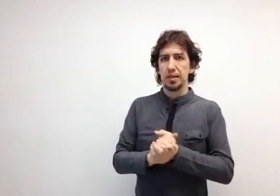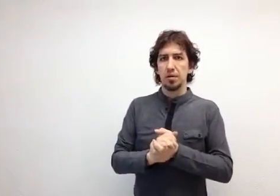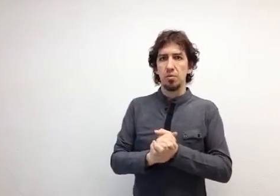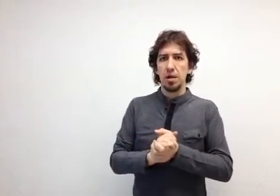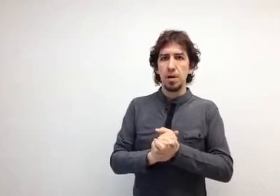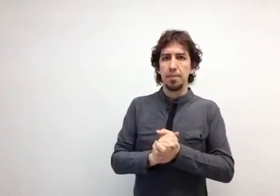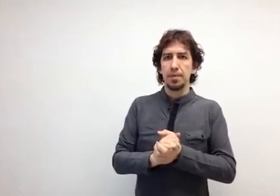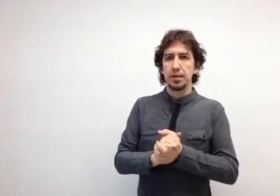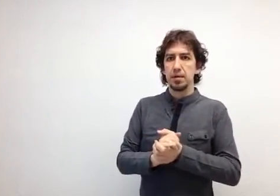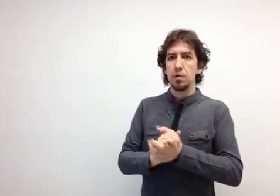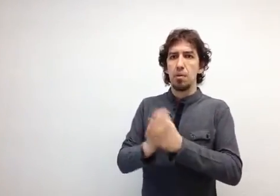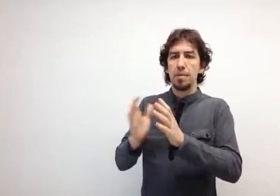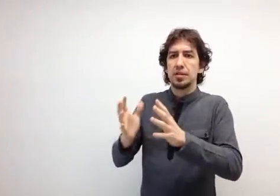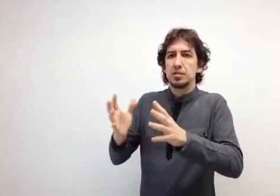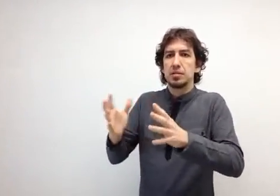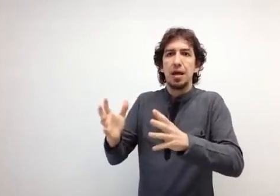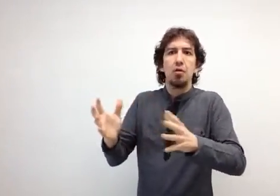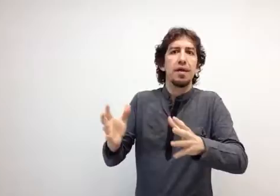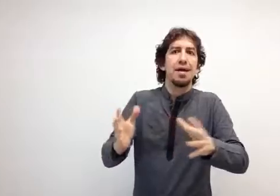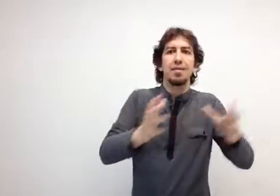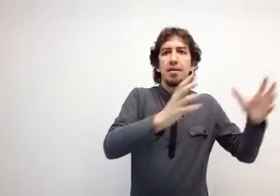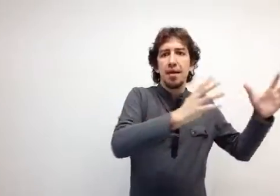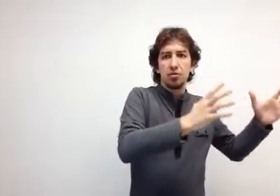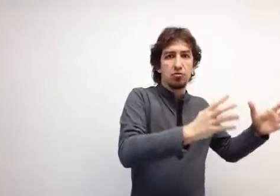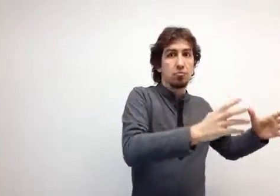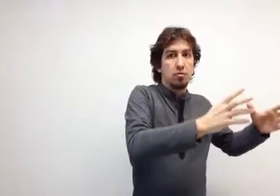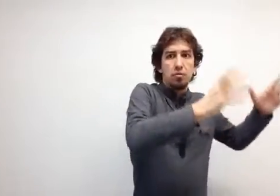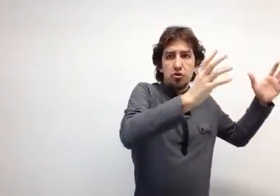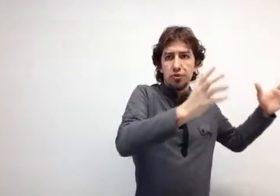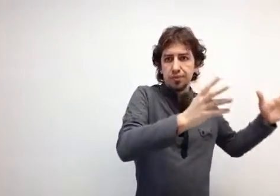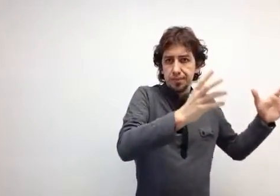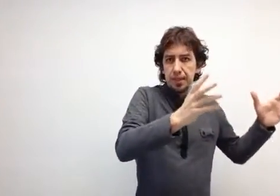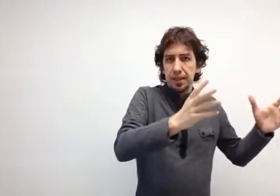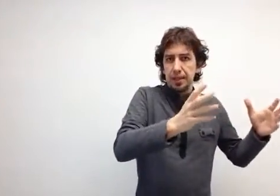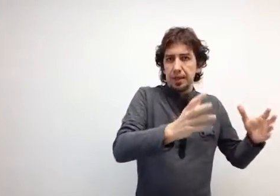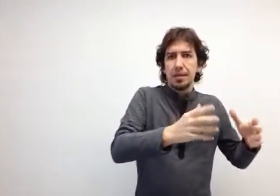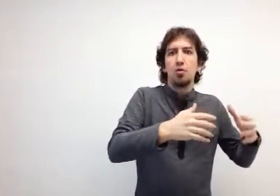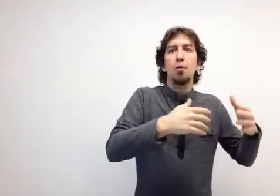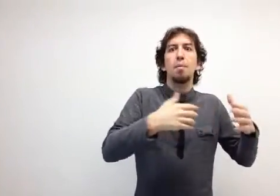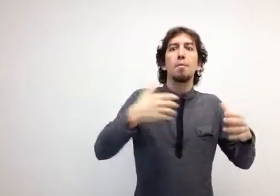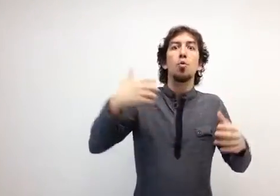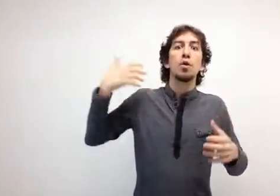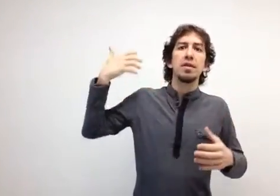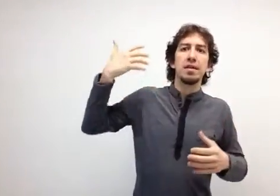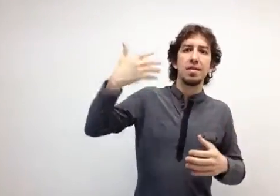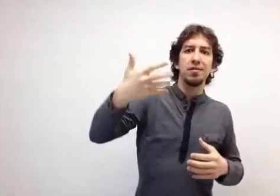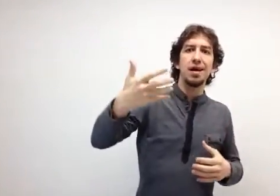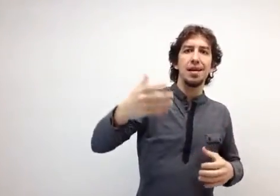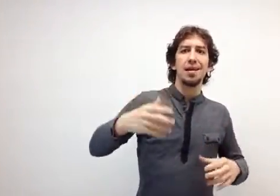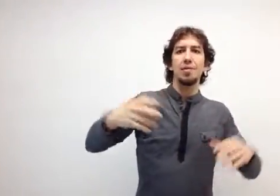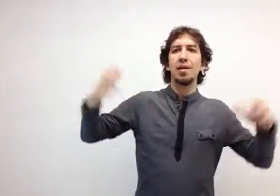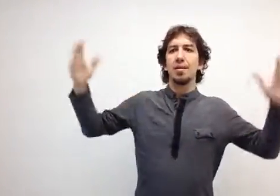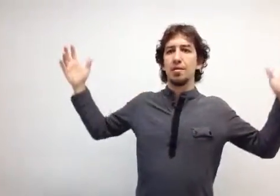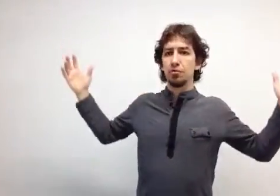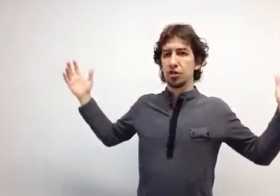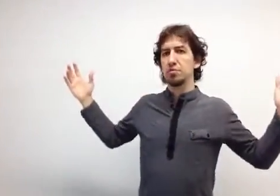Una web. Una web es algo de hace diez años, como mucho. Es algo unidireccional, en el que igual le decimos que somos